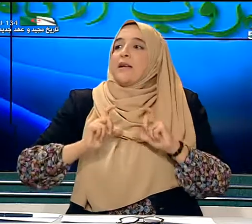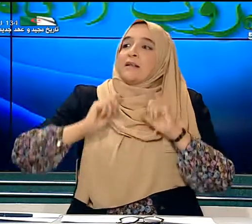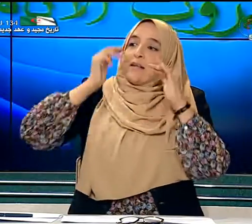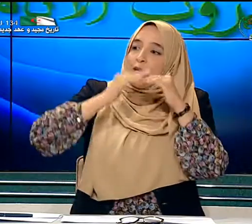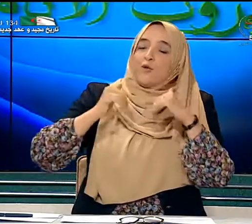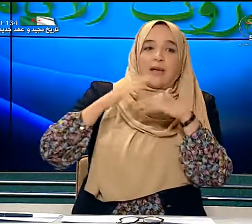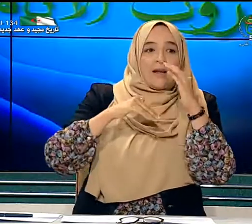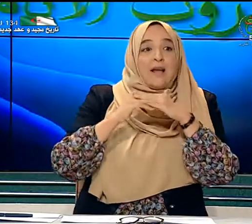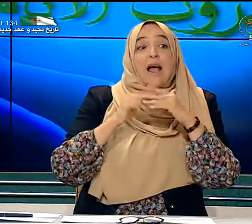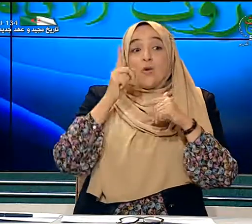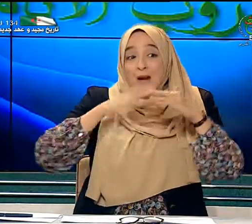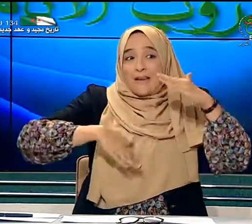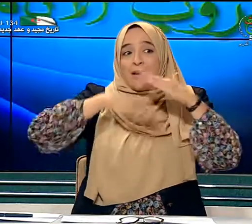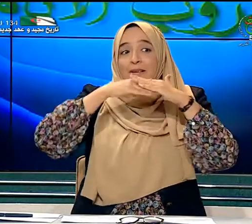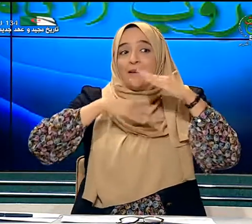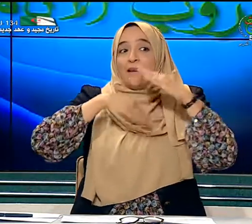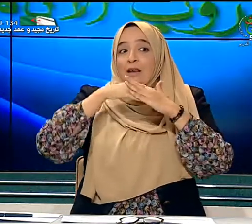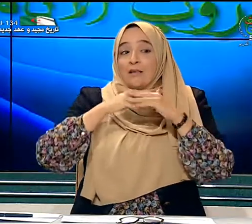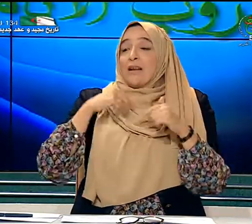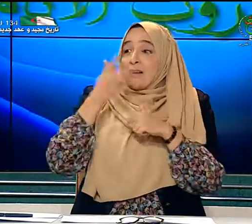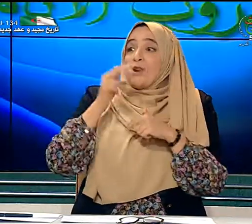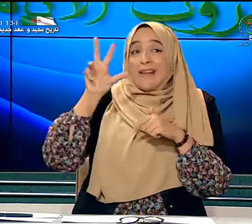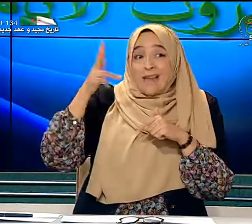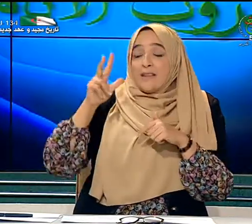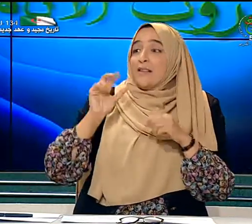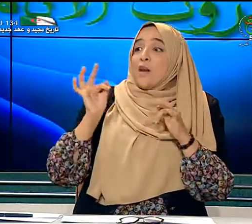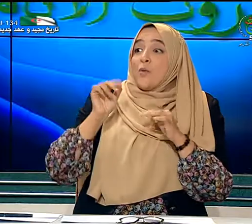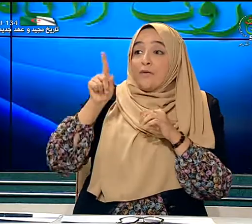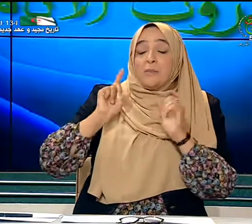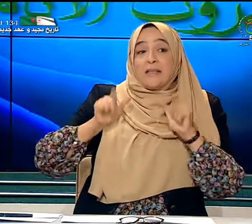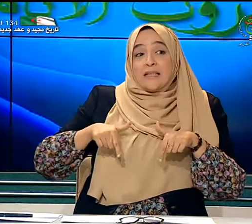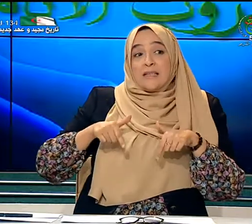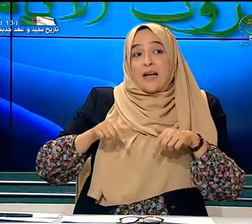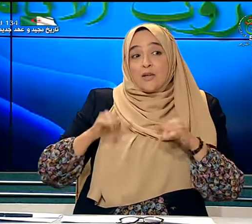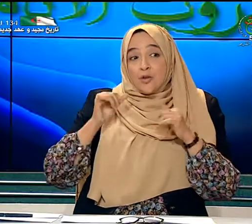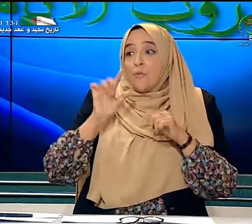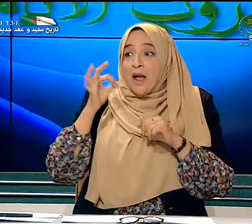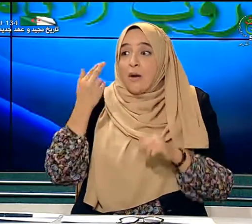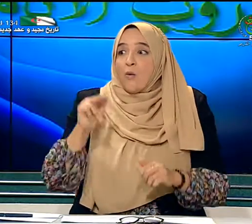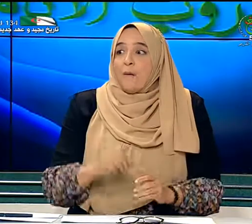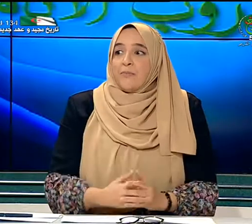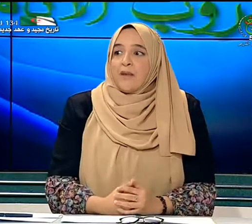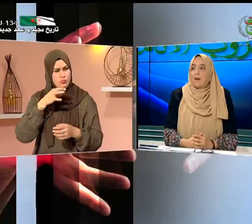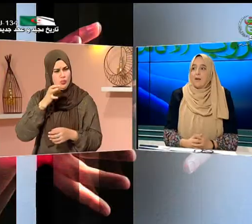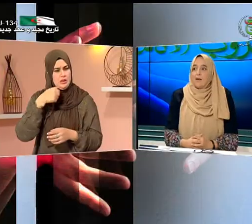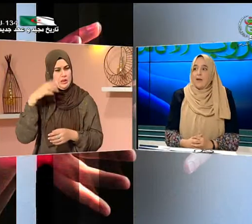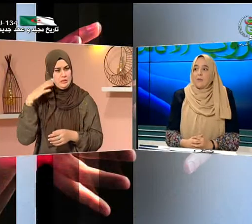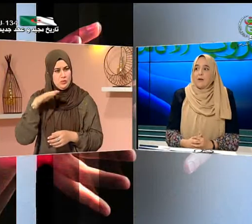تنتقلون إلى هل هناك يعني تلتقلون إلى ثالثة ثانوي في مدرسة صغار الصم نعم أو لا نعم نعم